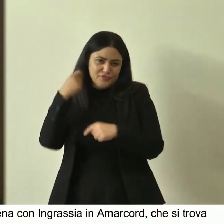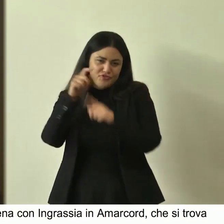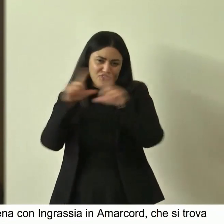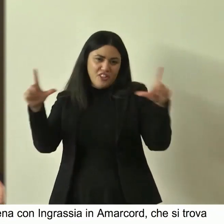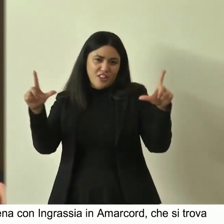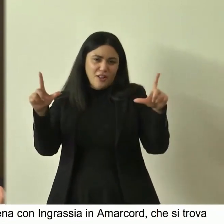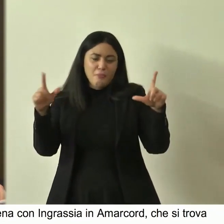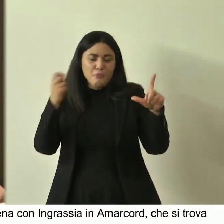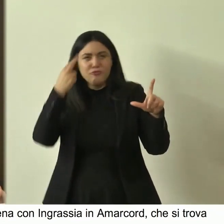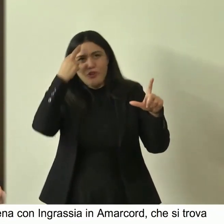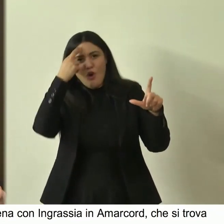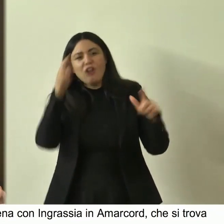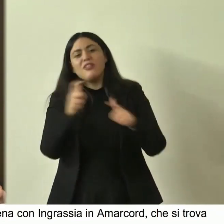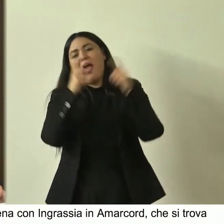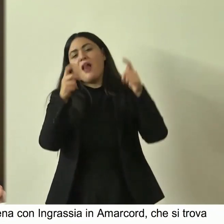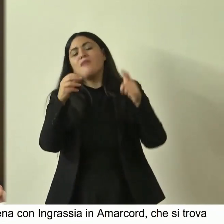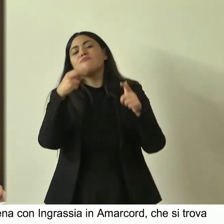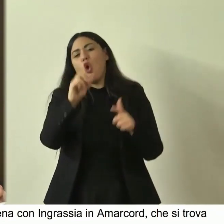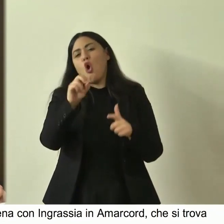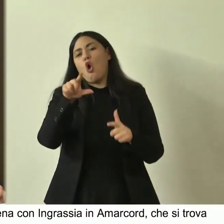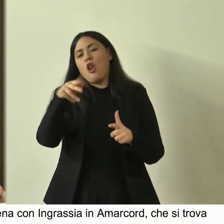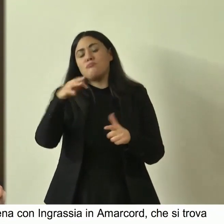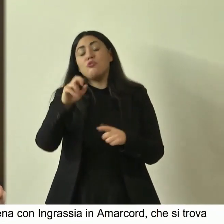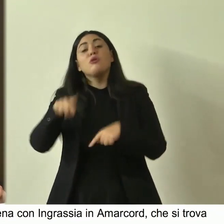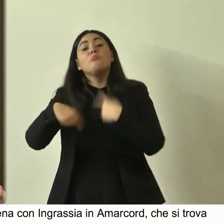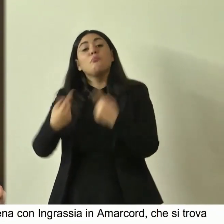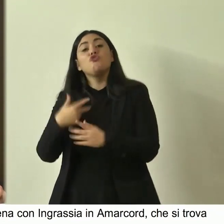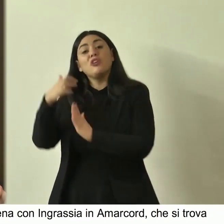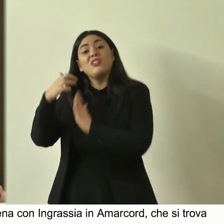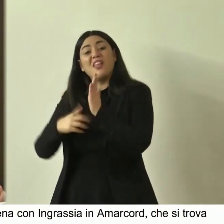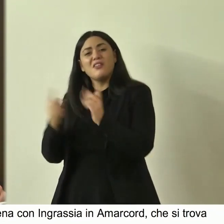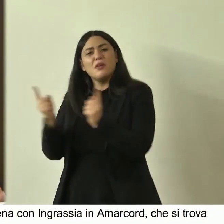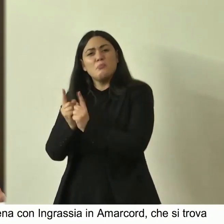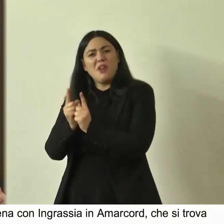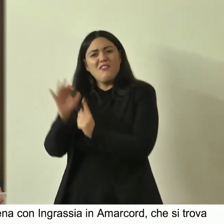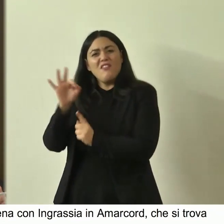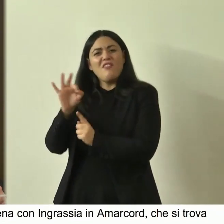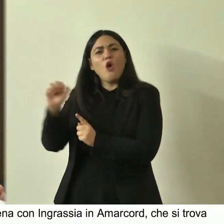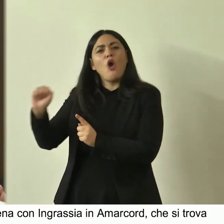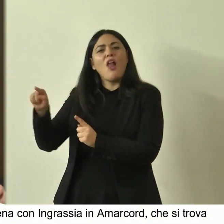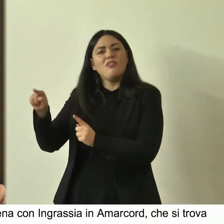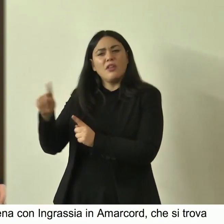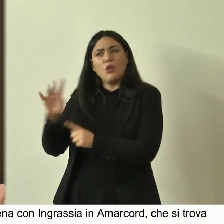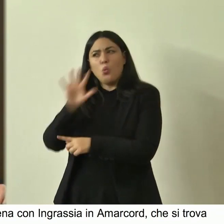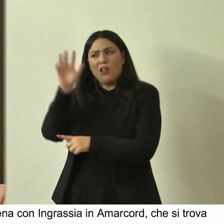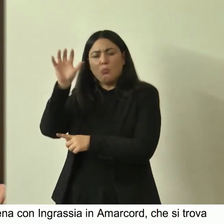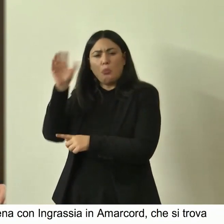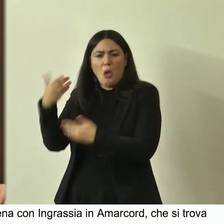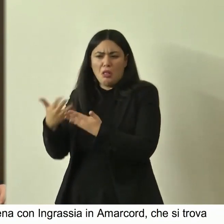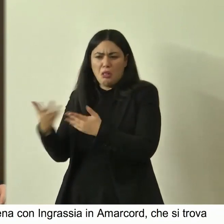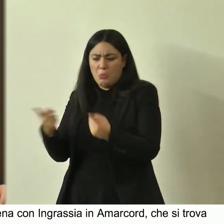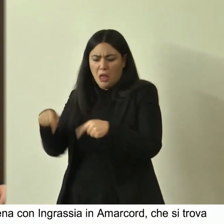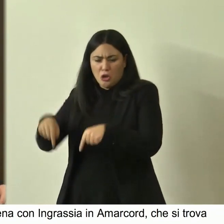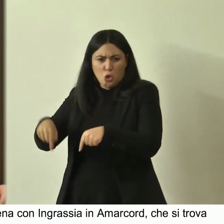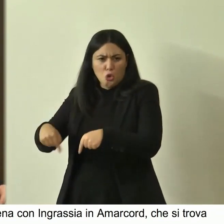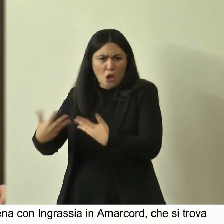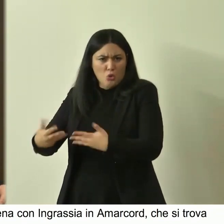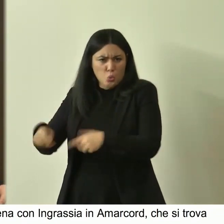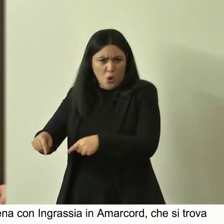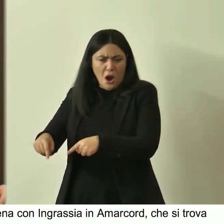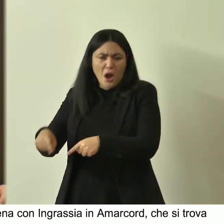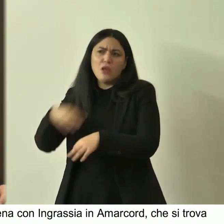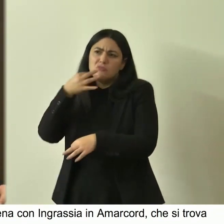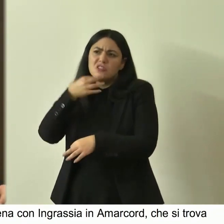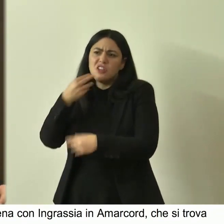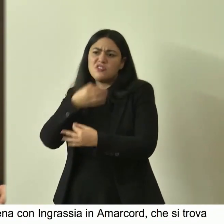ecco poi c'è ecco c'è un breve testo di Franco Arminio un altro poeta diciamo contemporaneo che scrive spesso